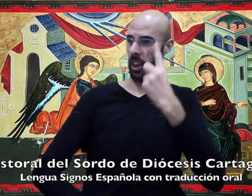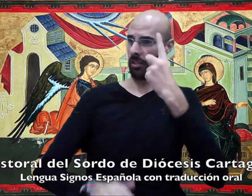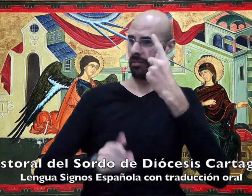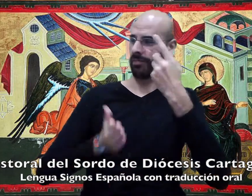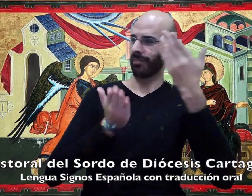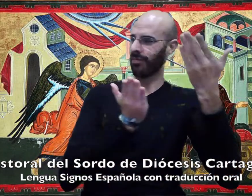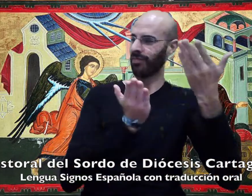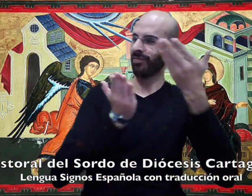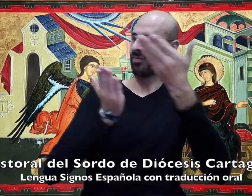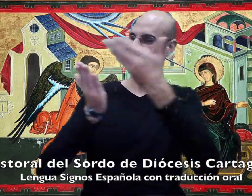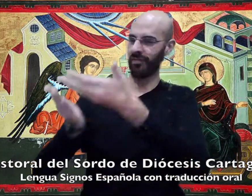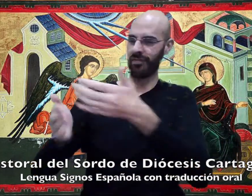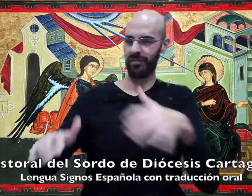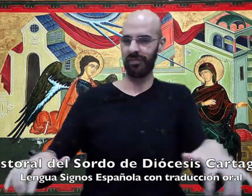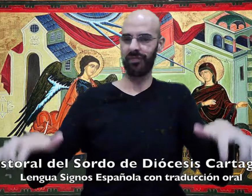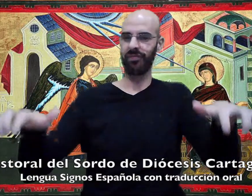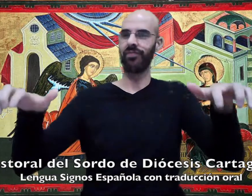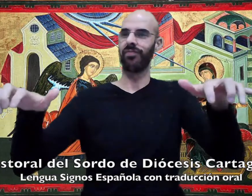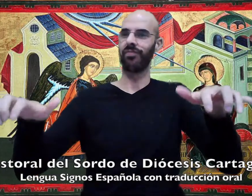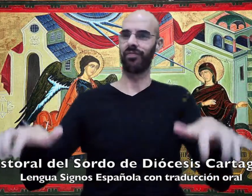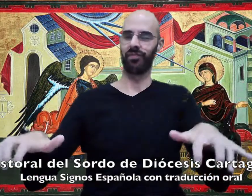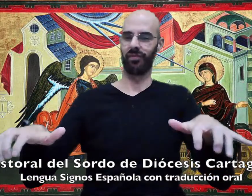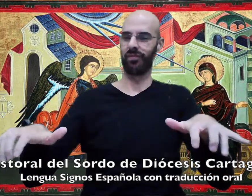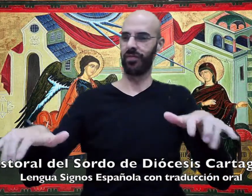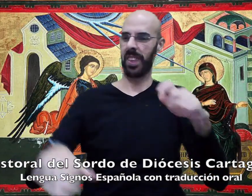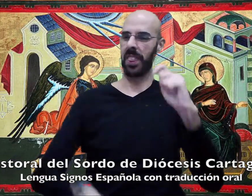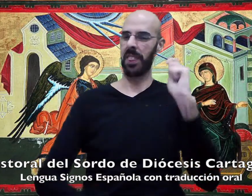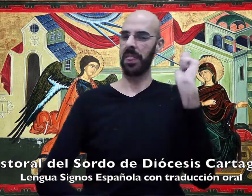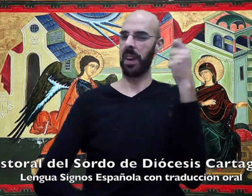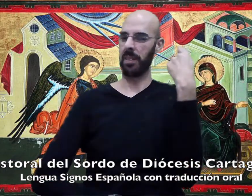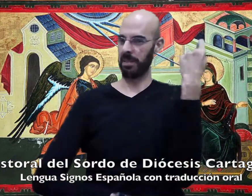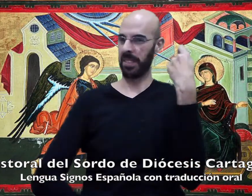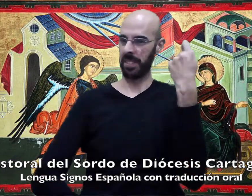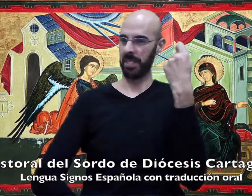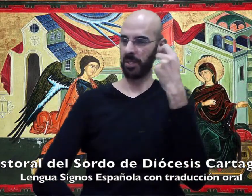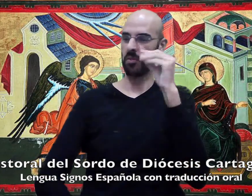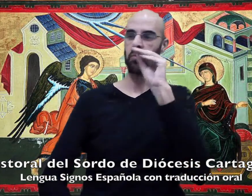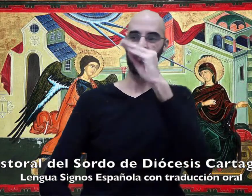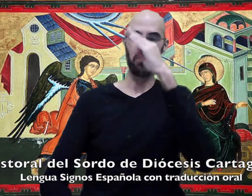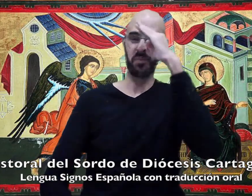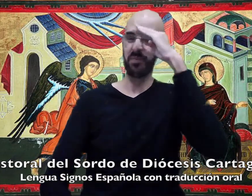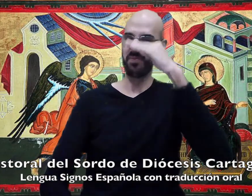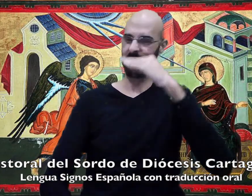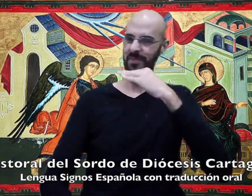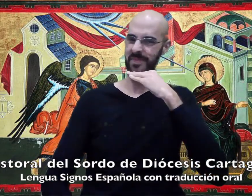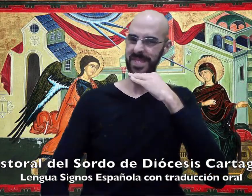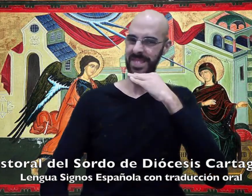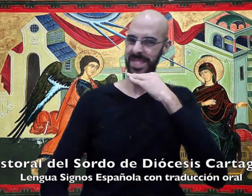El Señor Dios le dará el trono de David, su padre.